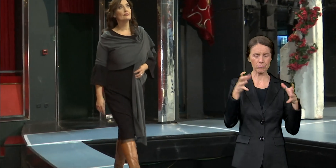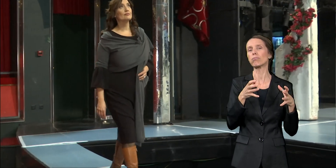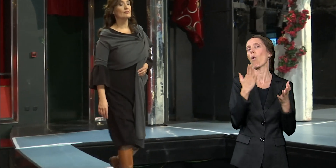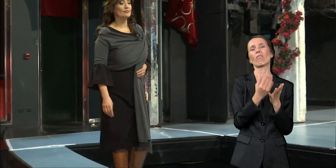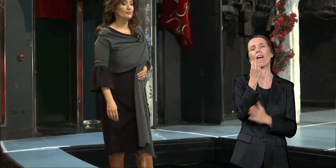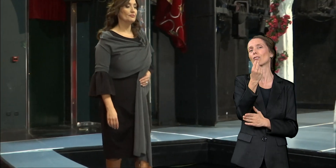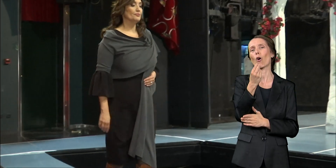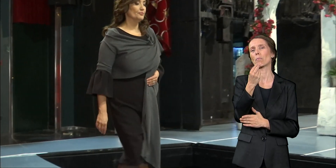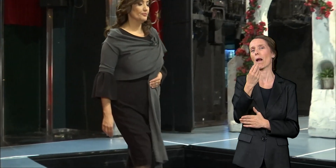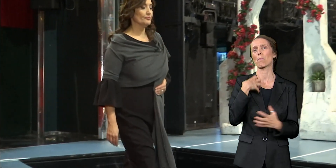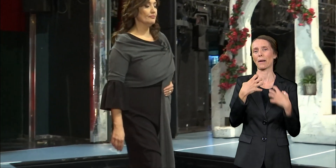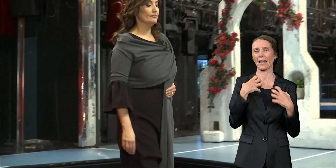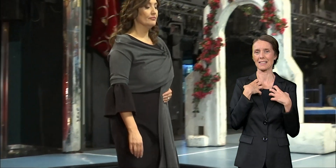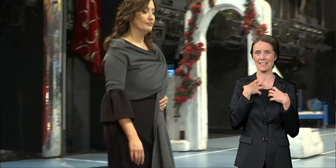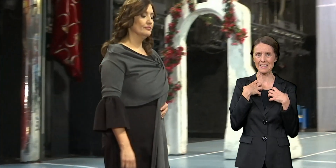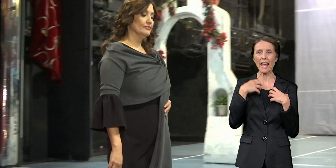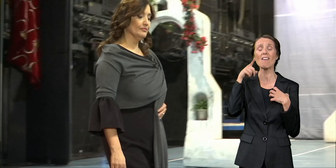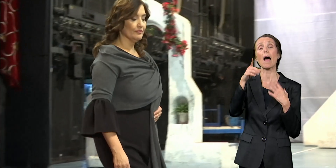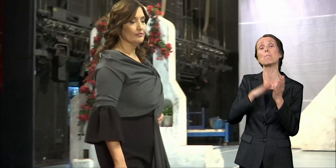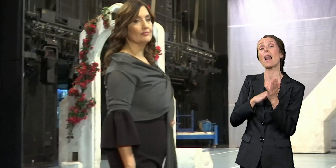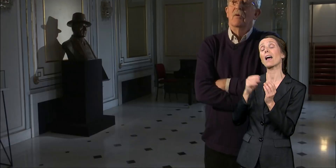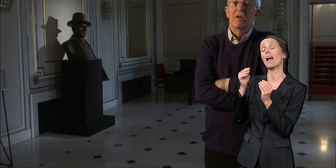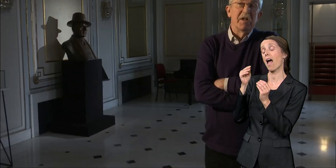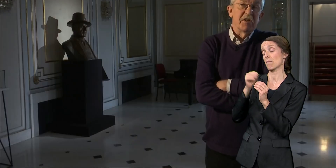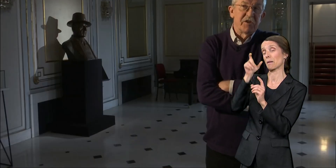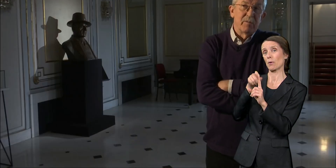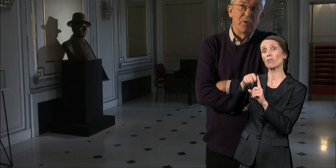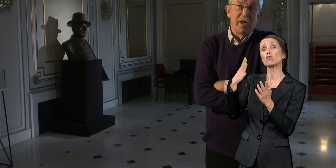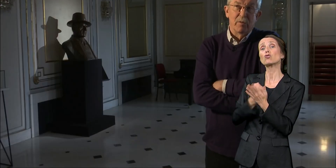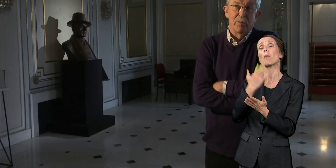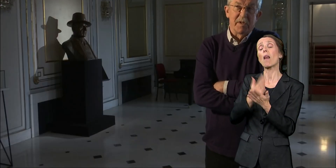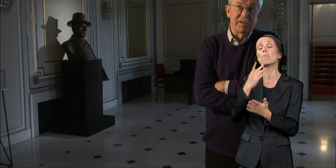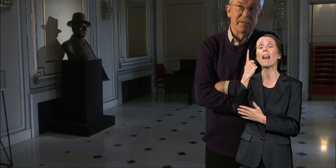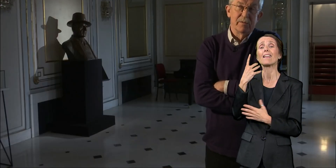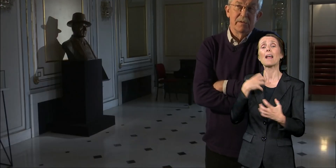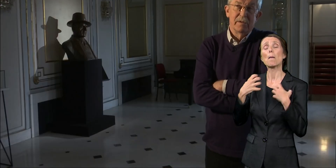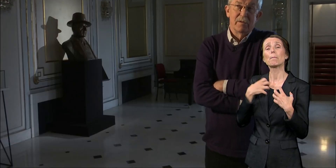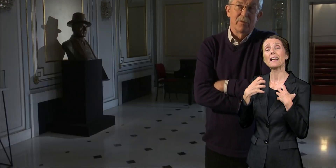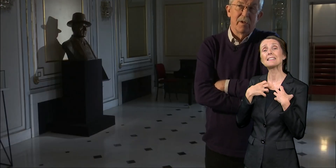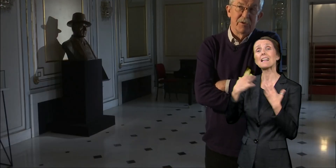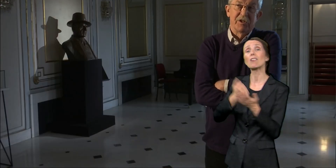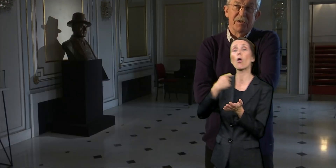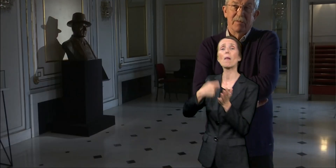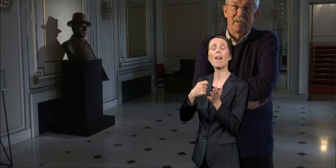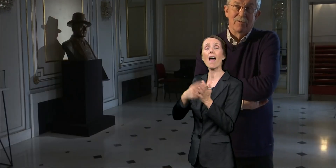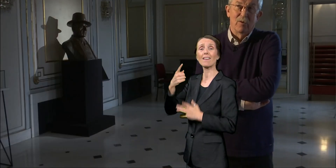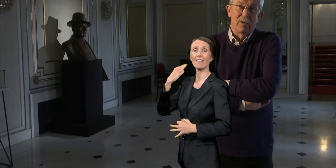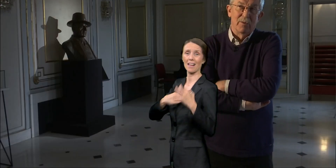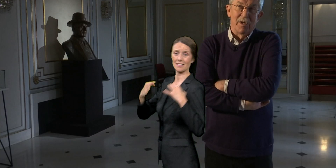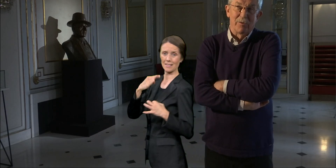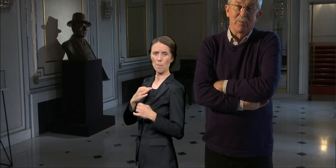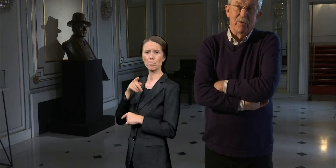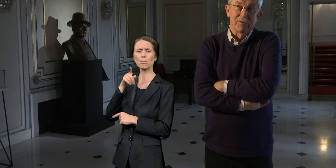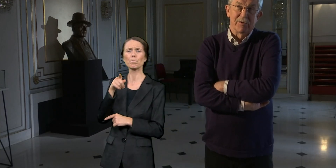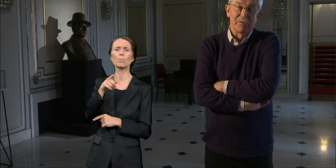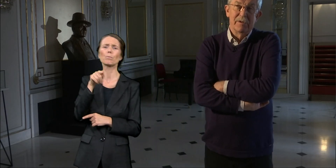najbolju kostimografiju na danima komedije u Jagodini. Ona je rešila moju najbolju predstavu. To je ženitba Gogolja